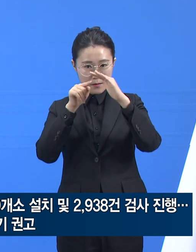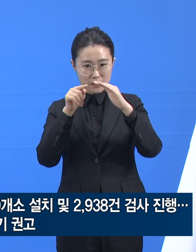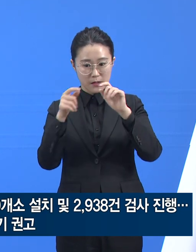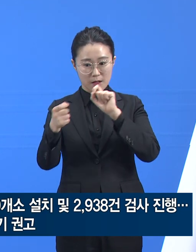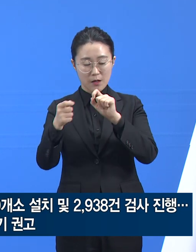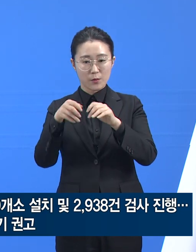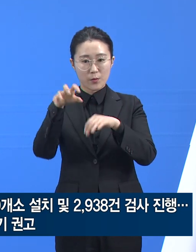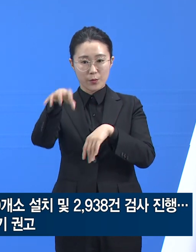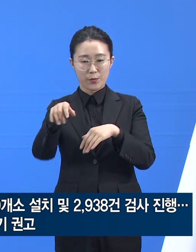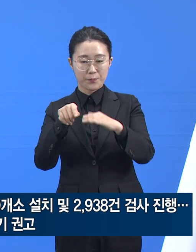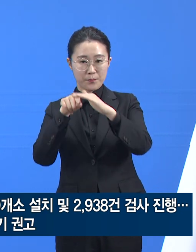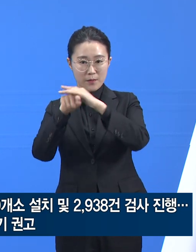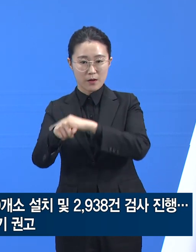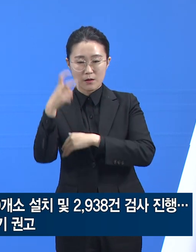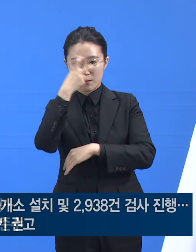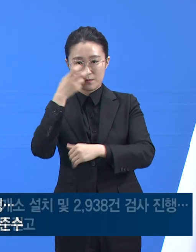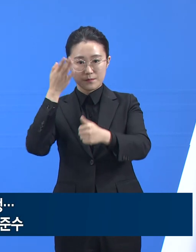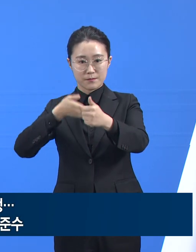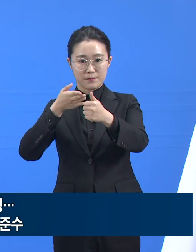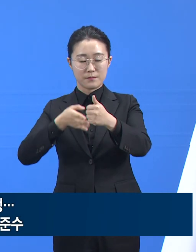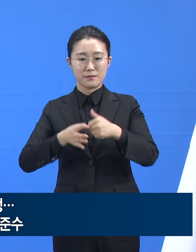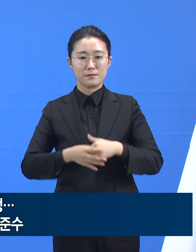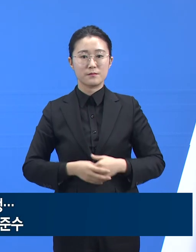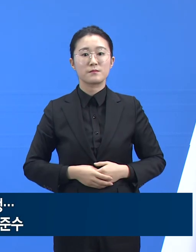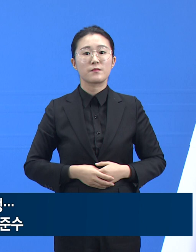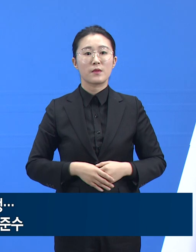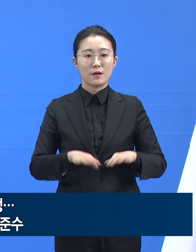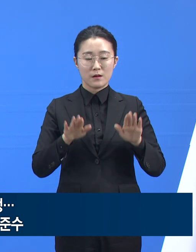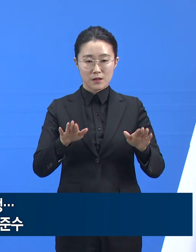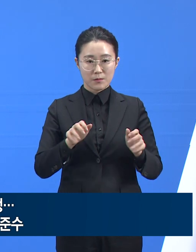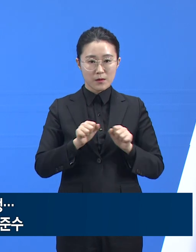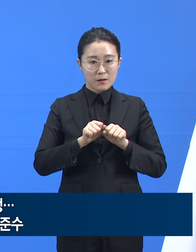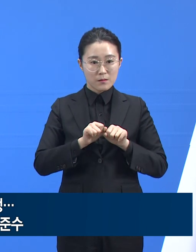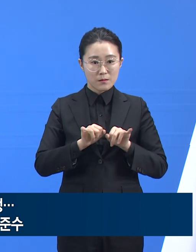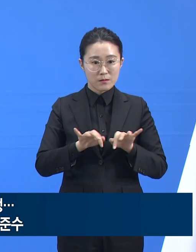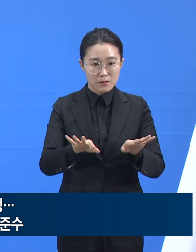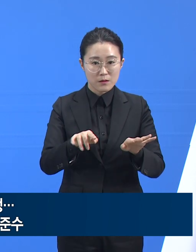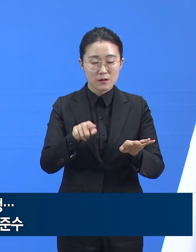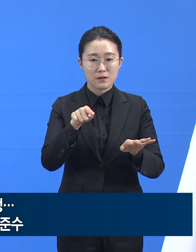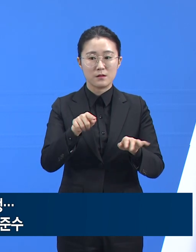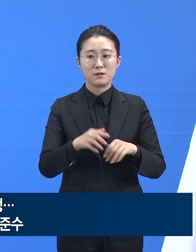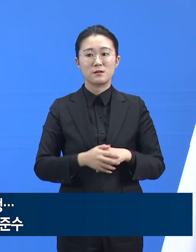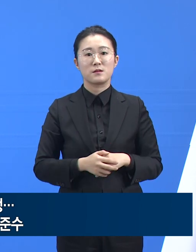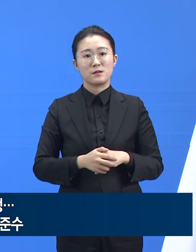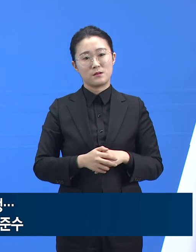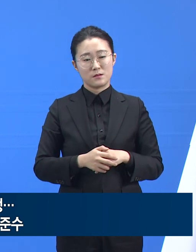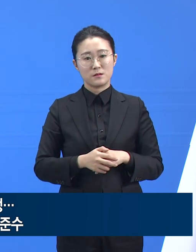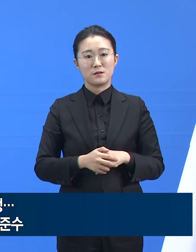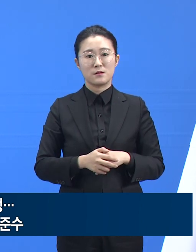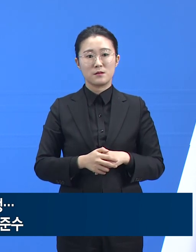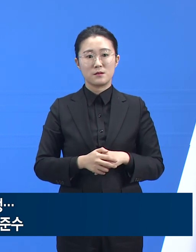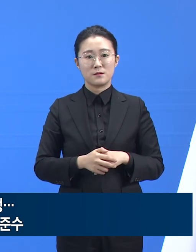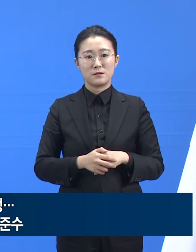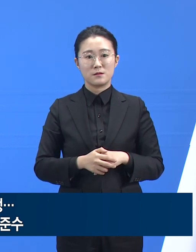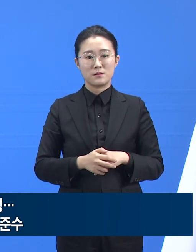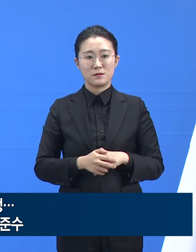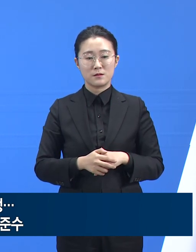이번 코로나19 확산세는 우리의 방역활동이 본격적으로 장기전에 돌입하였음을 시사하고 있습니다.